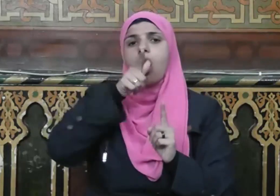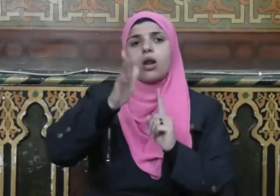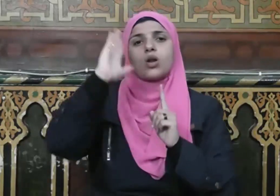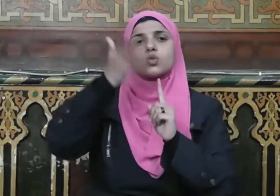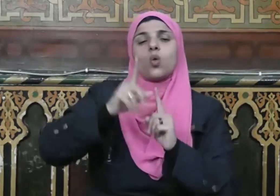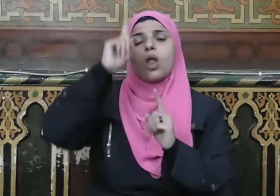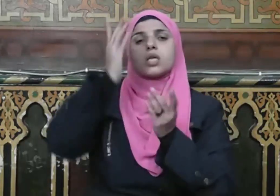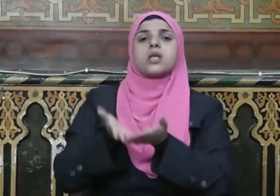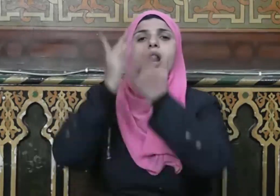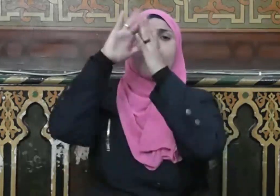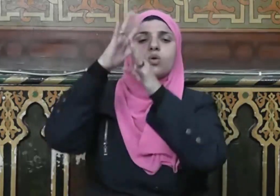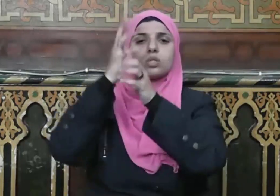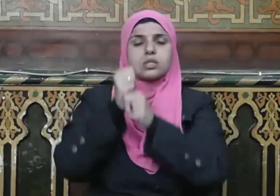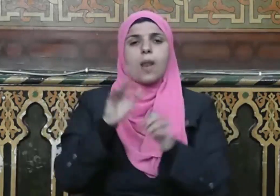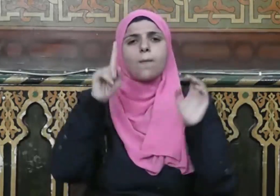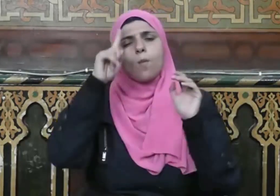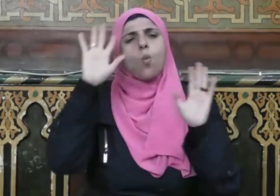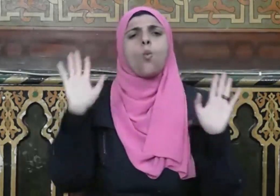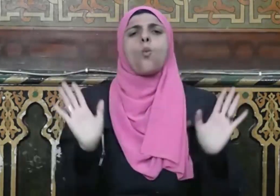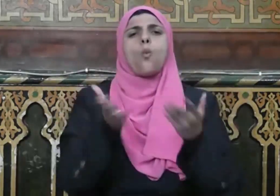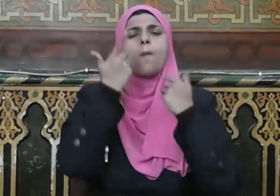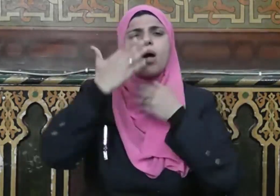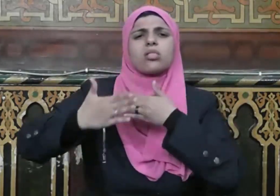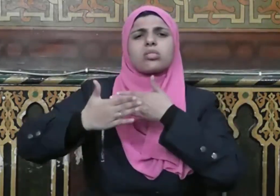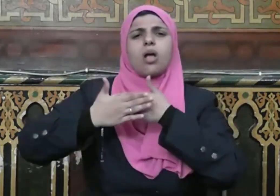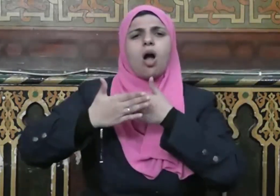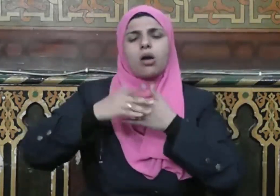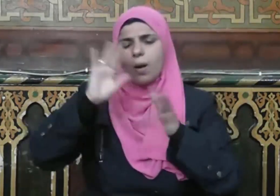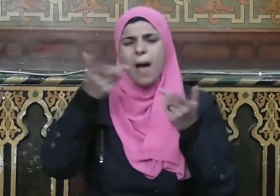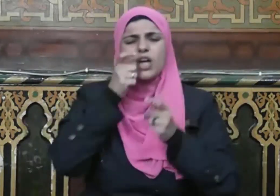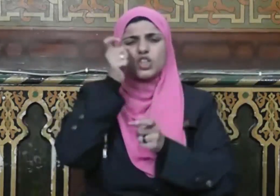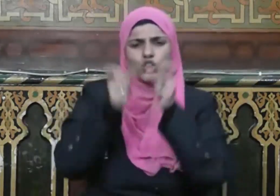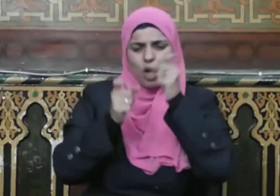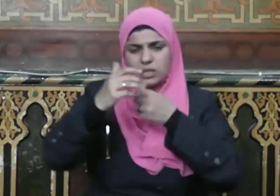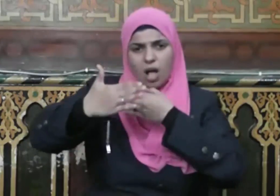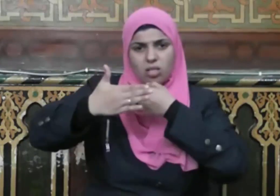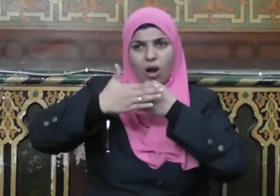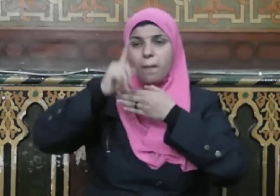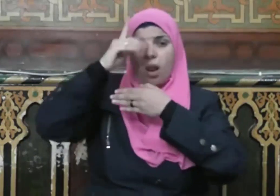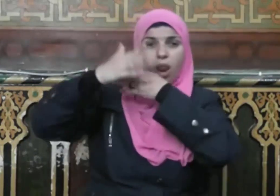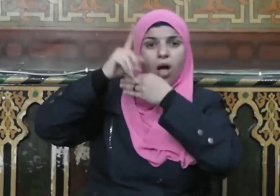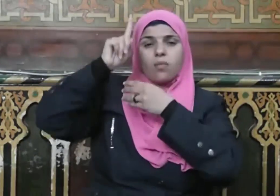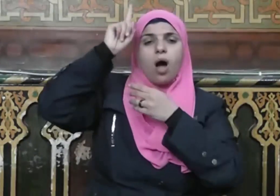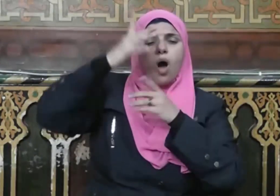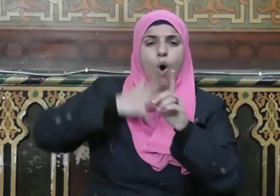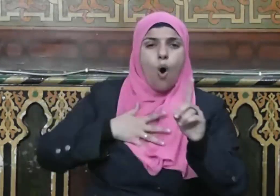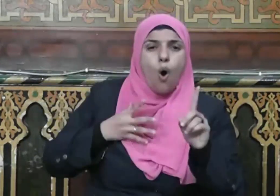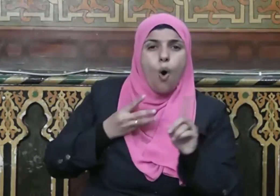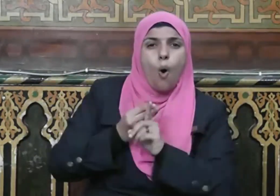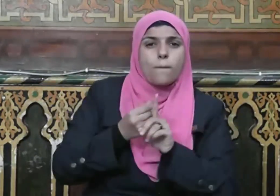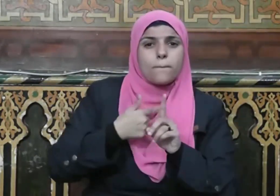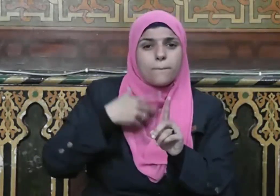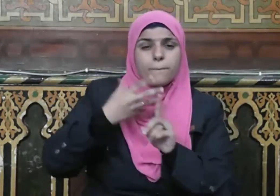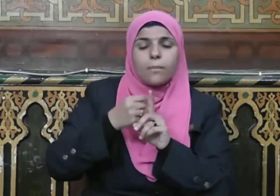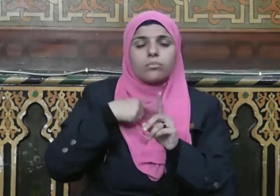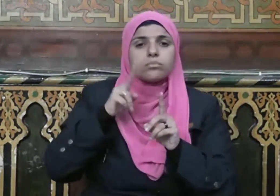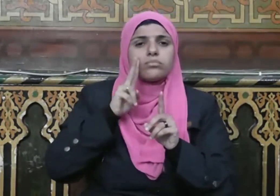وما تقرب إلي عبدي بشيء أحب إلي مما افترضت